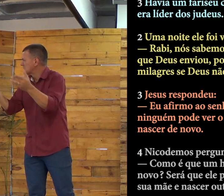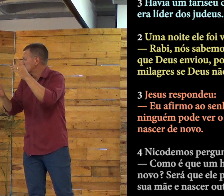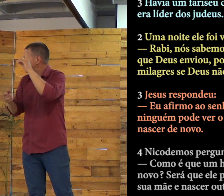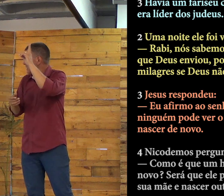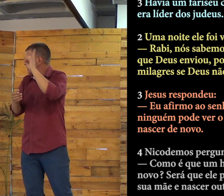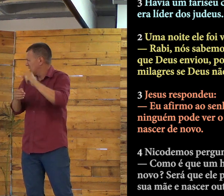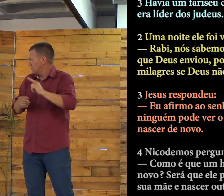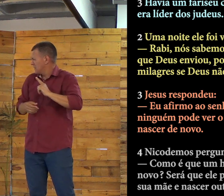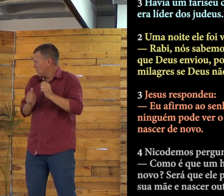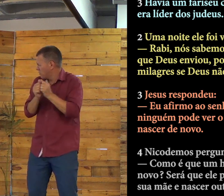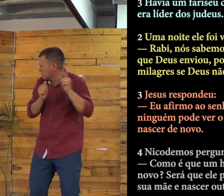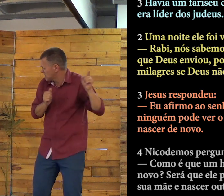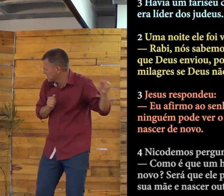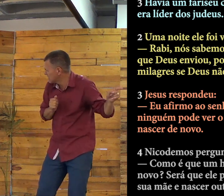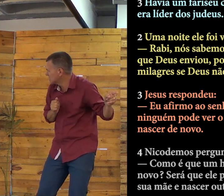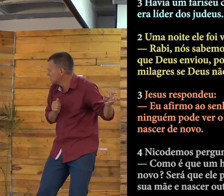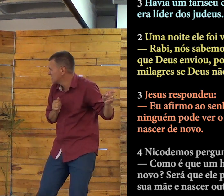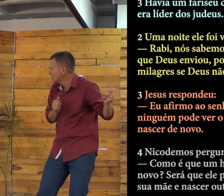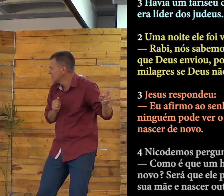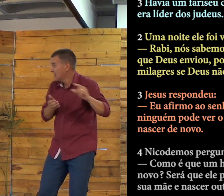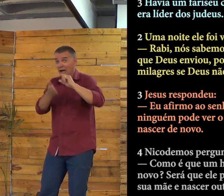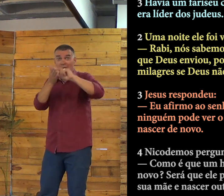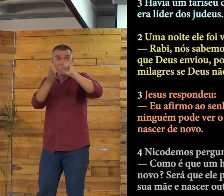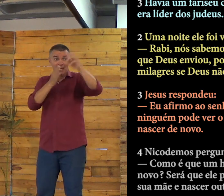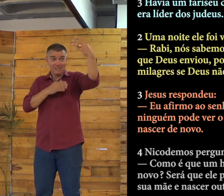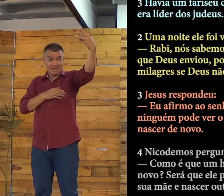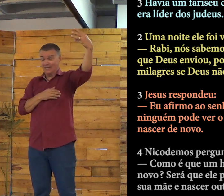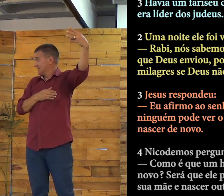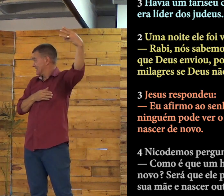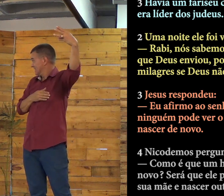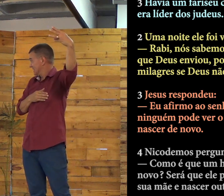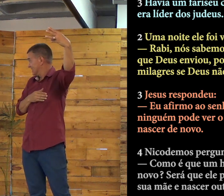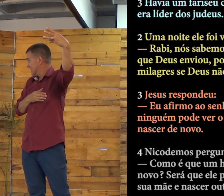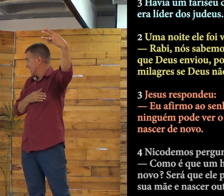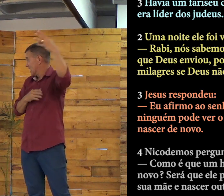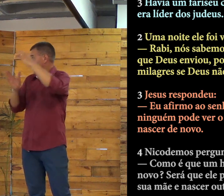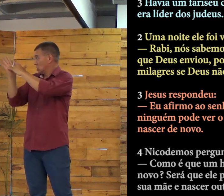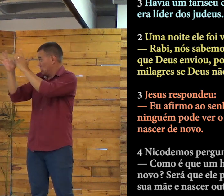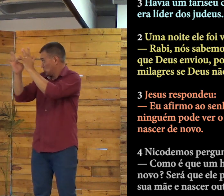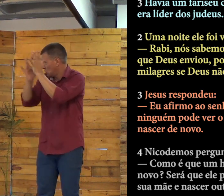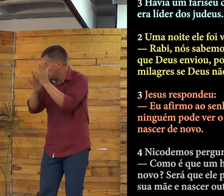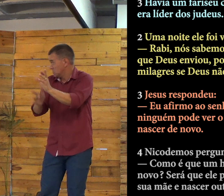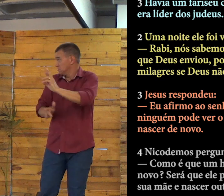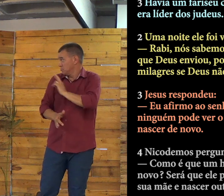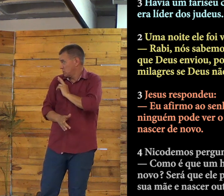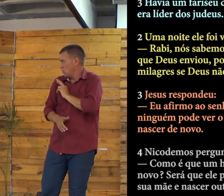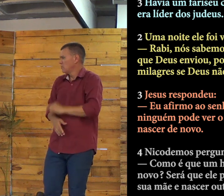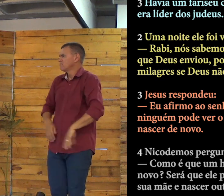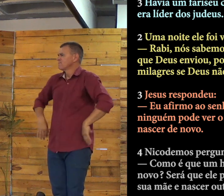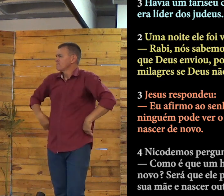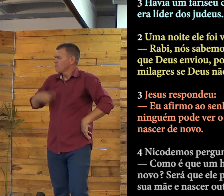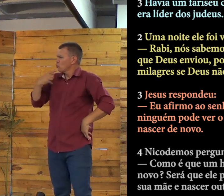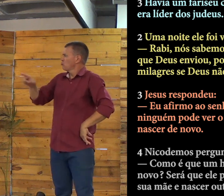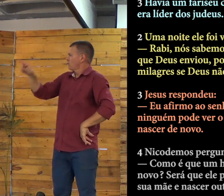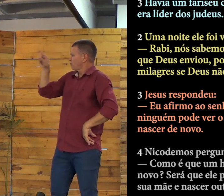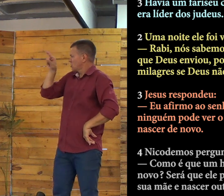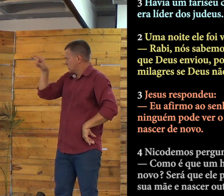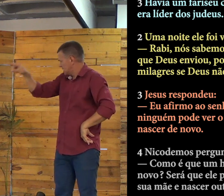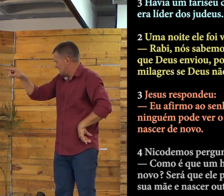se Deus não estiver com ele. Versículo 3. Jesus respondeu. Eu